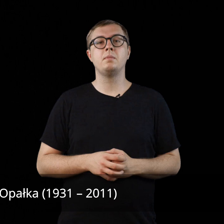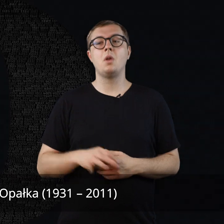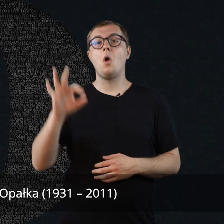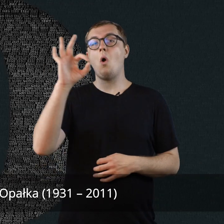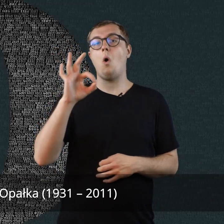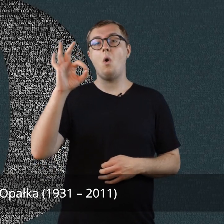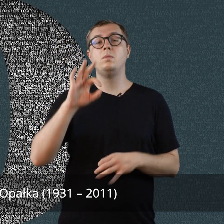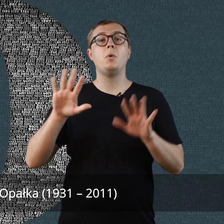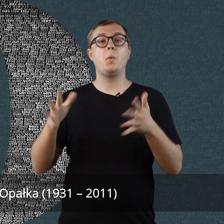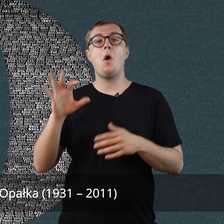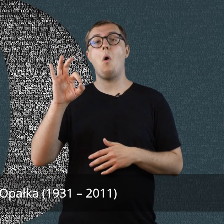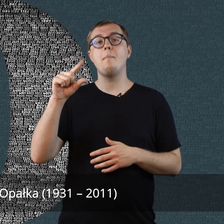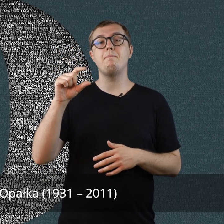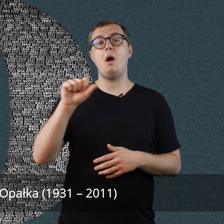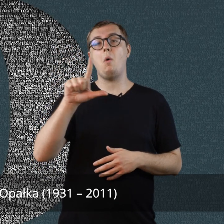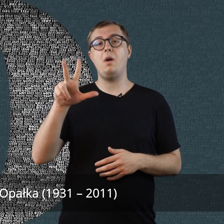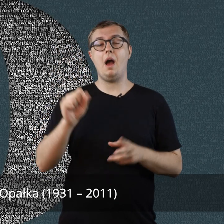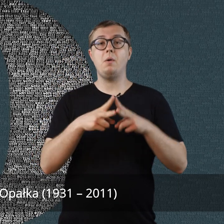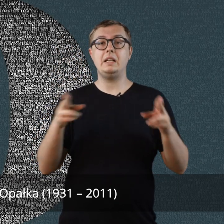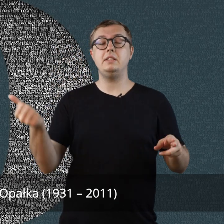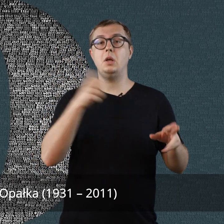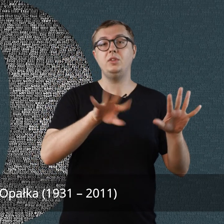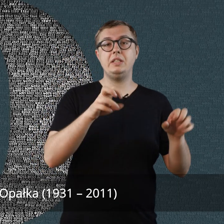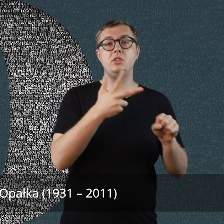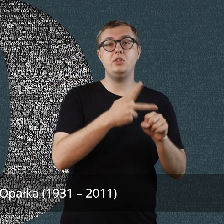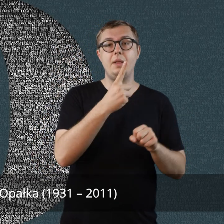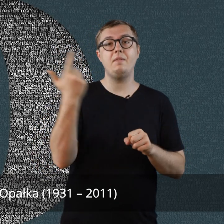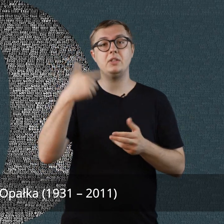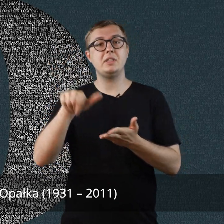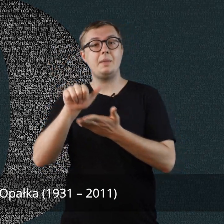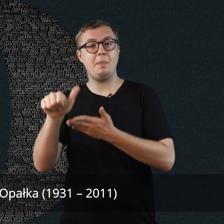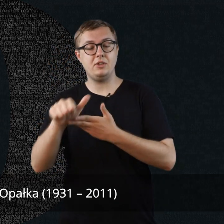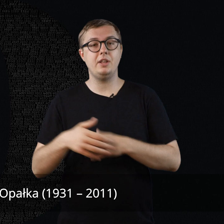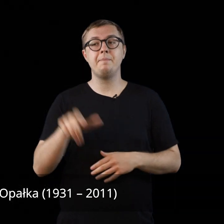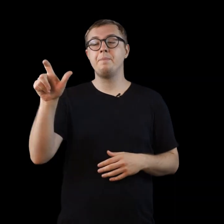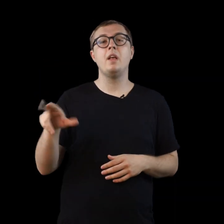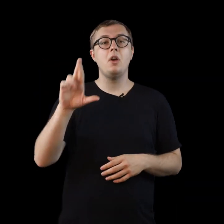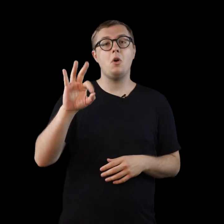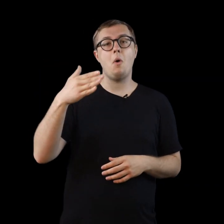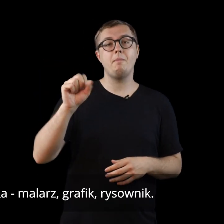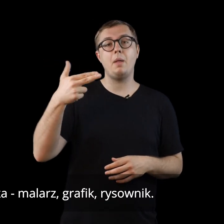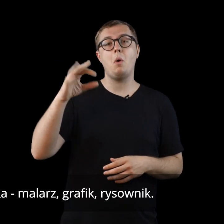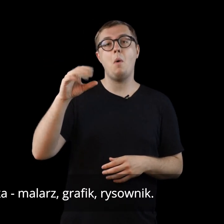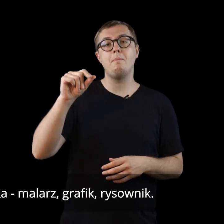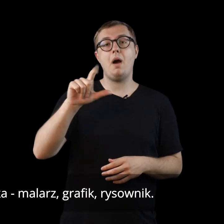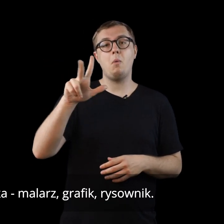Ojak Opałka, 1931-2011 Roman Opałka,